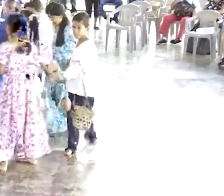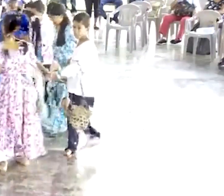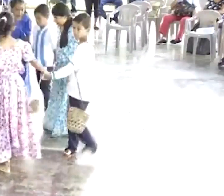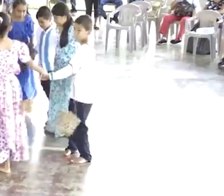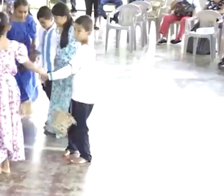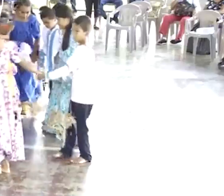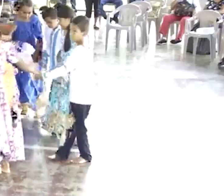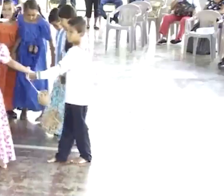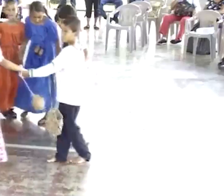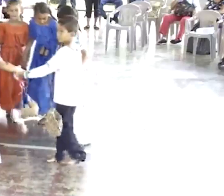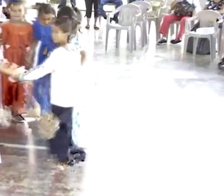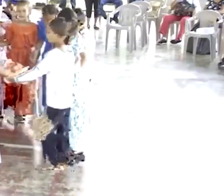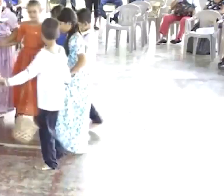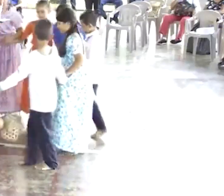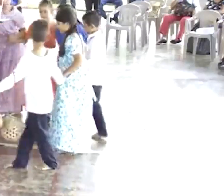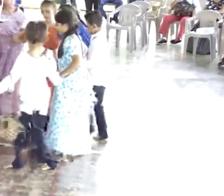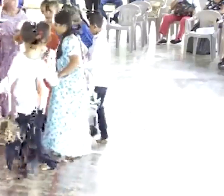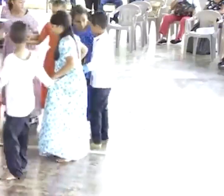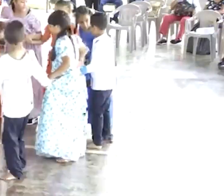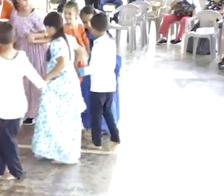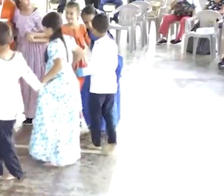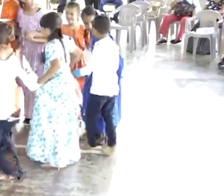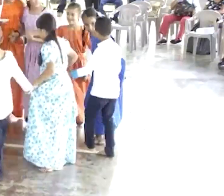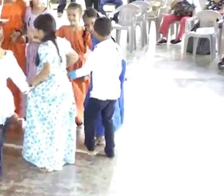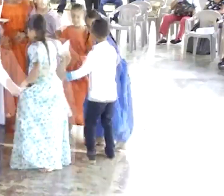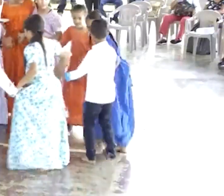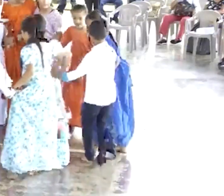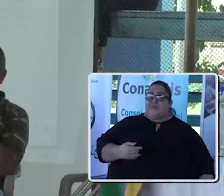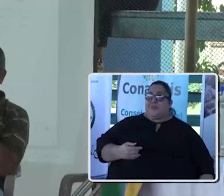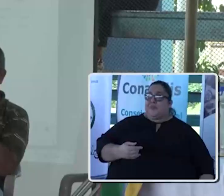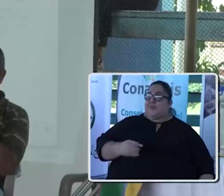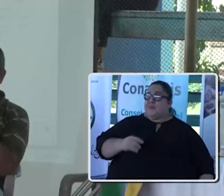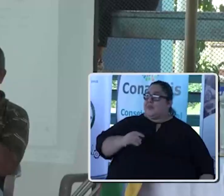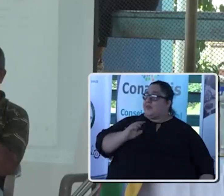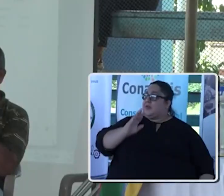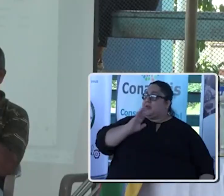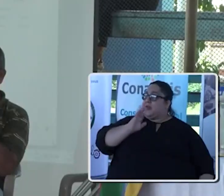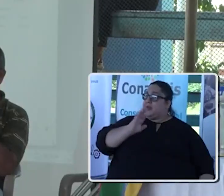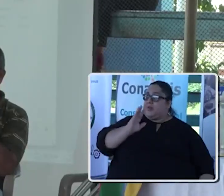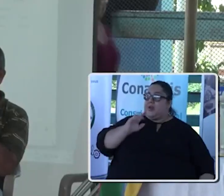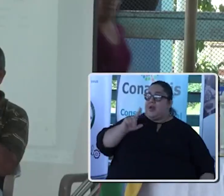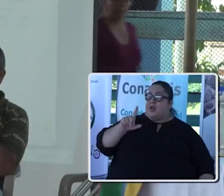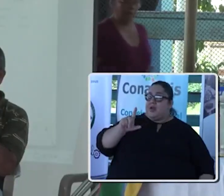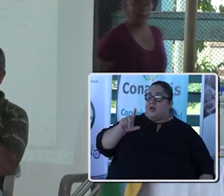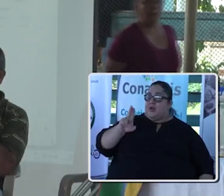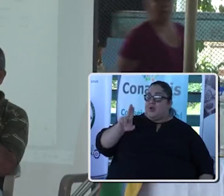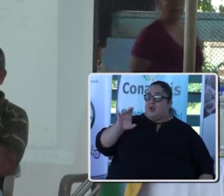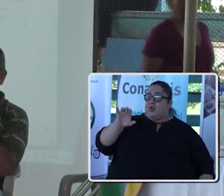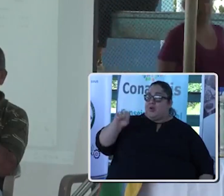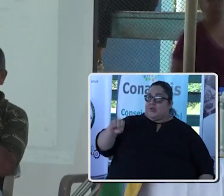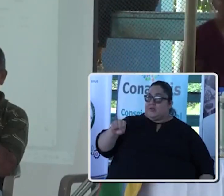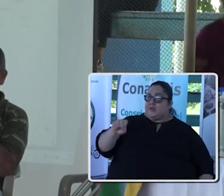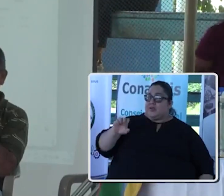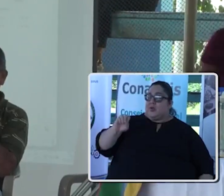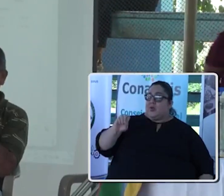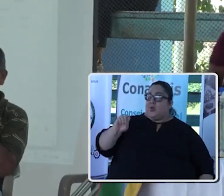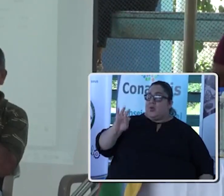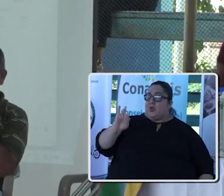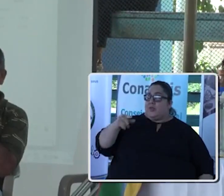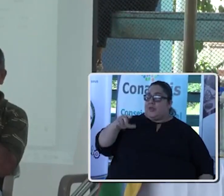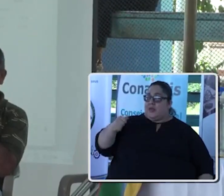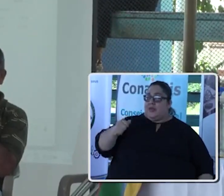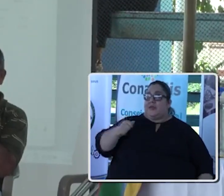Esto fue parte de lo que se vivió este miércoles 31 de mayo En el territorio indígena de Tierraba, en el Cantón de Buenos Aires